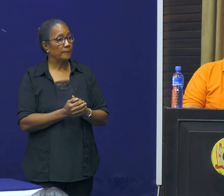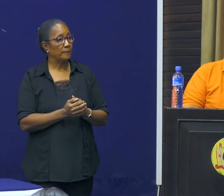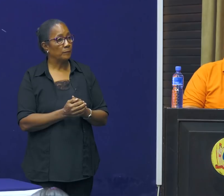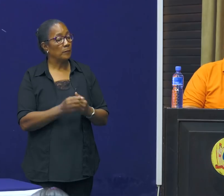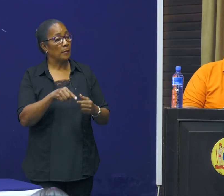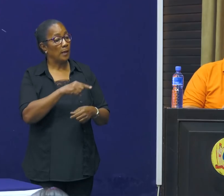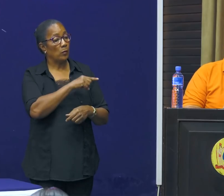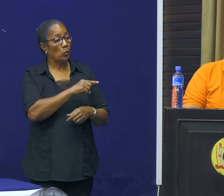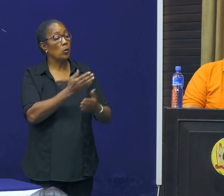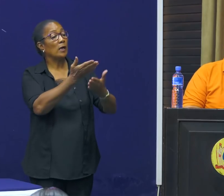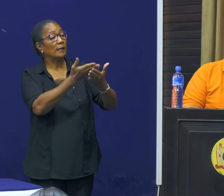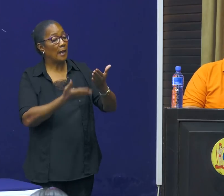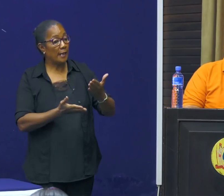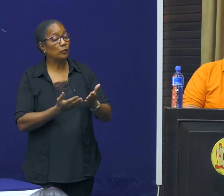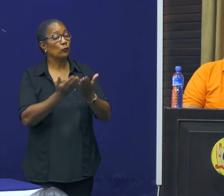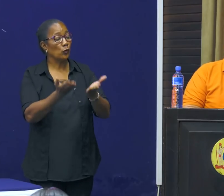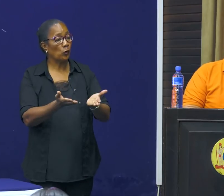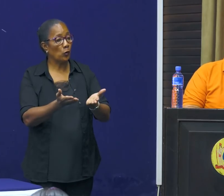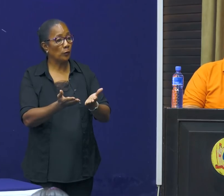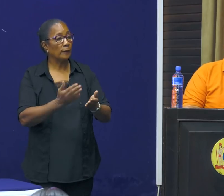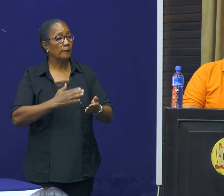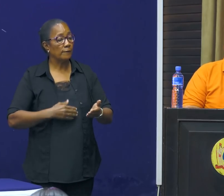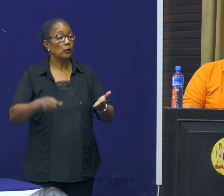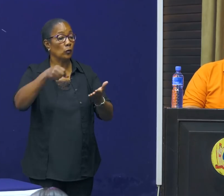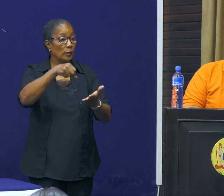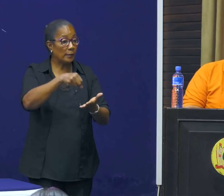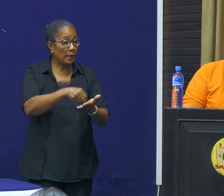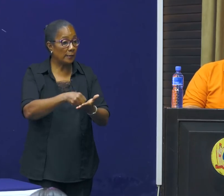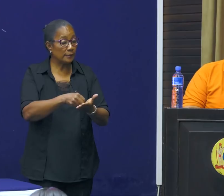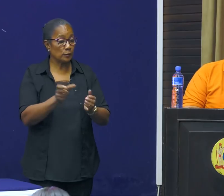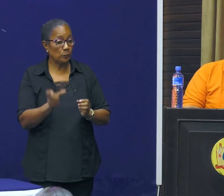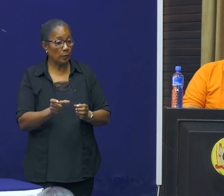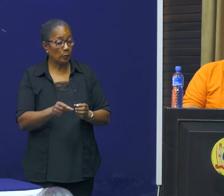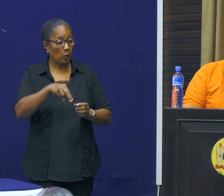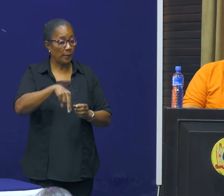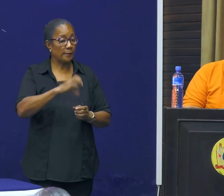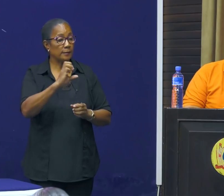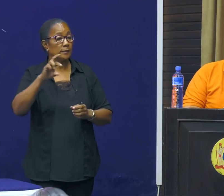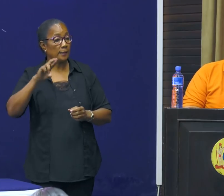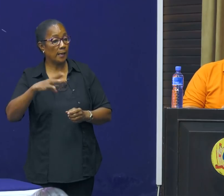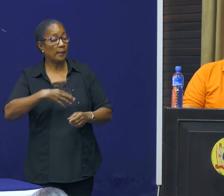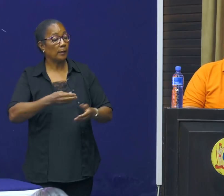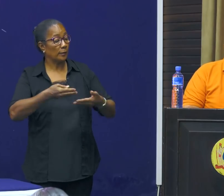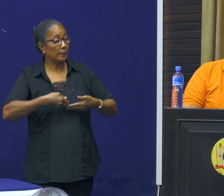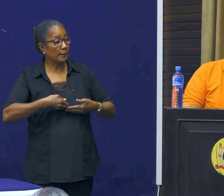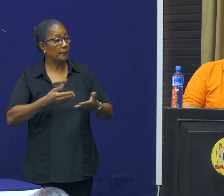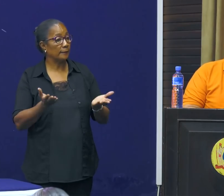Zal ik u ook een lijst voorhouden van donatiespullen die wij op NCCR tot op dit moment hebben gehad.